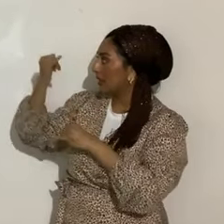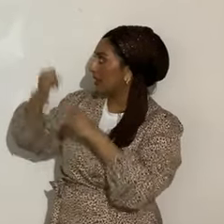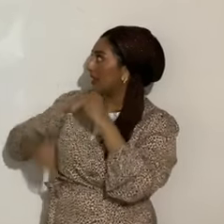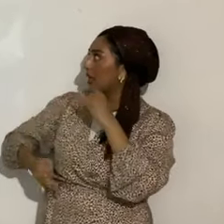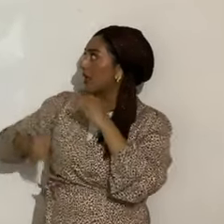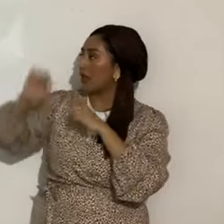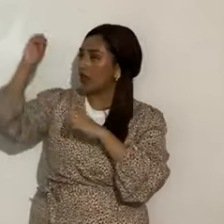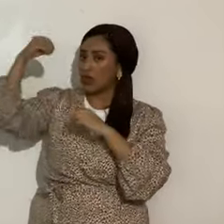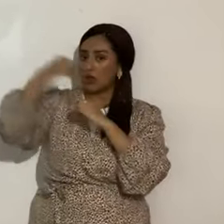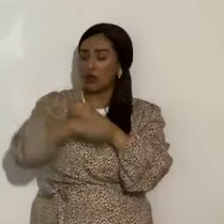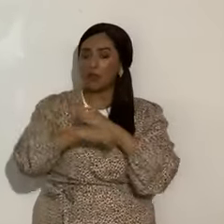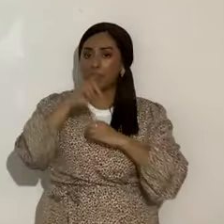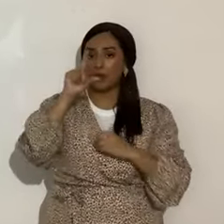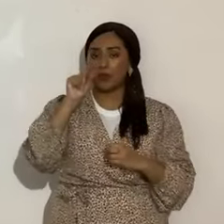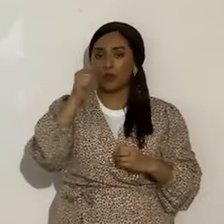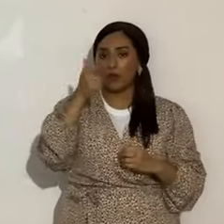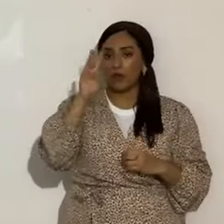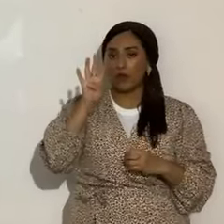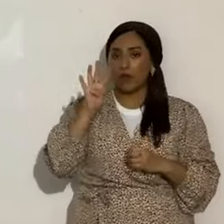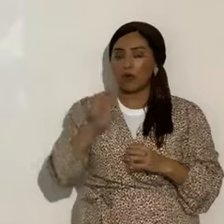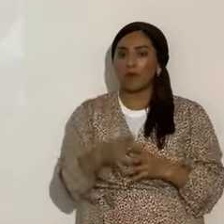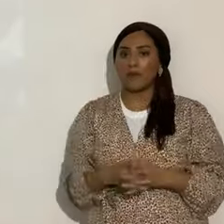del 2024, Gregoriano, aclaro,